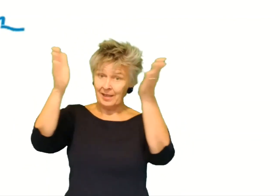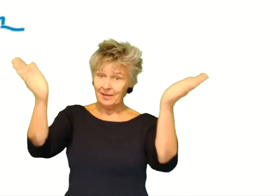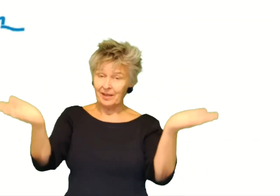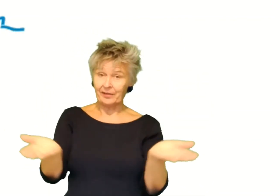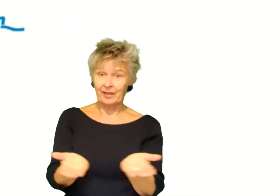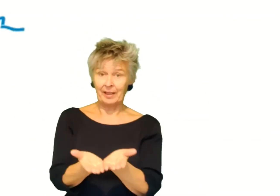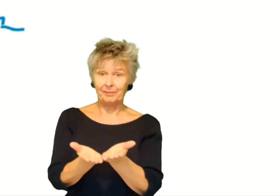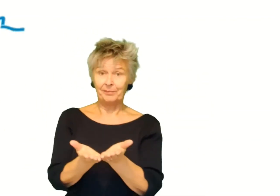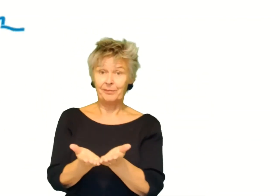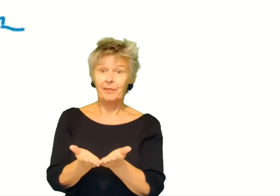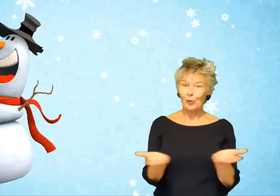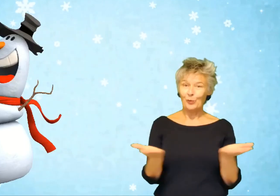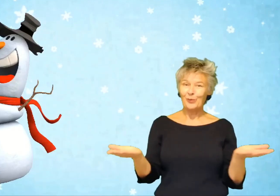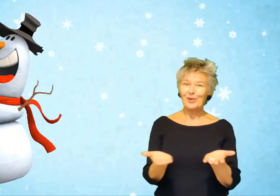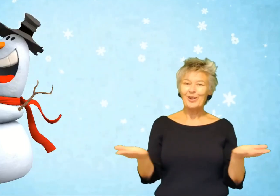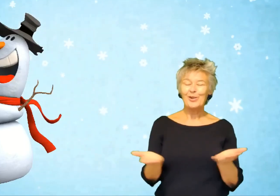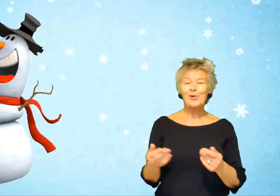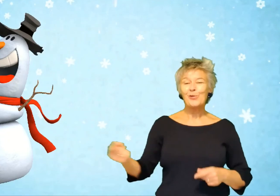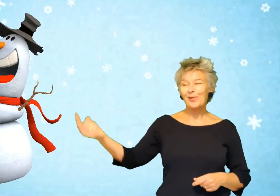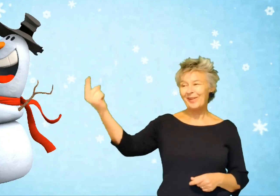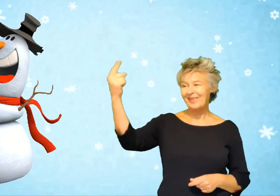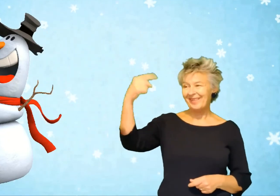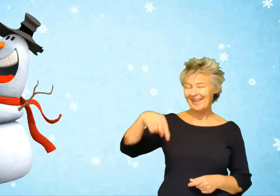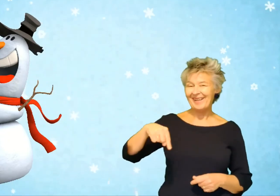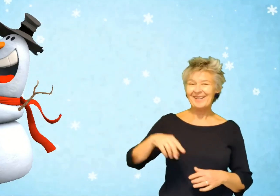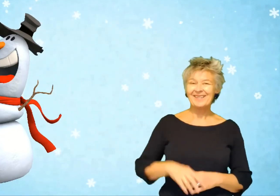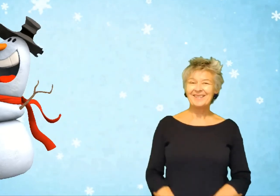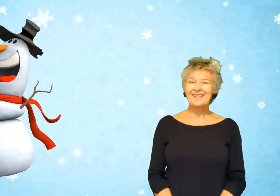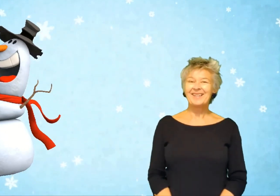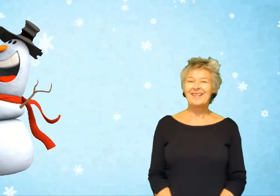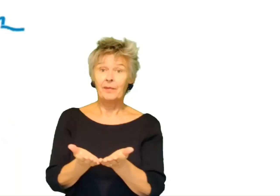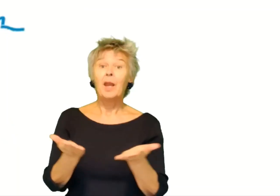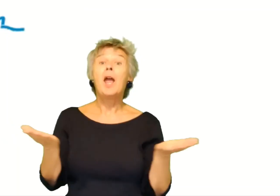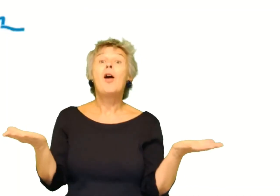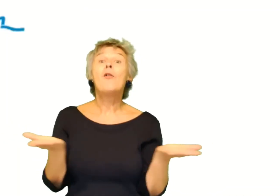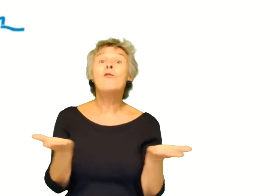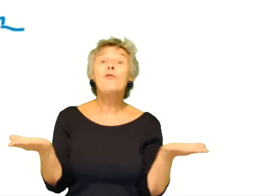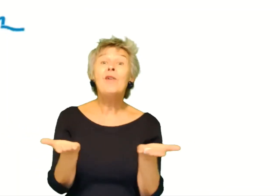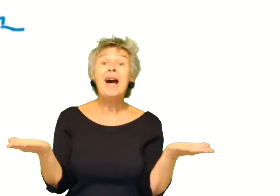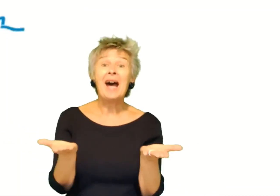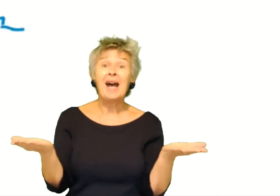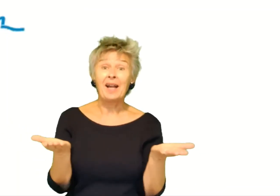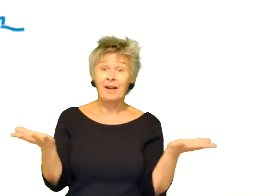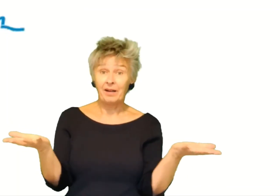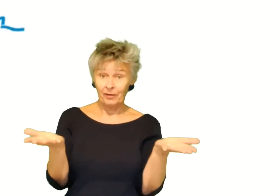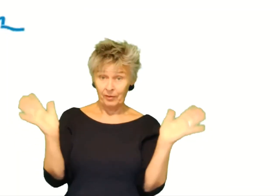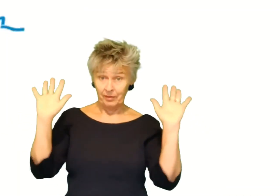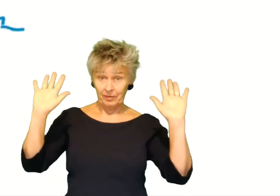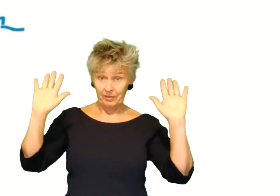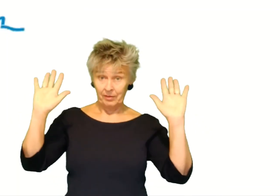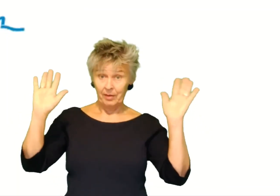Gelijk die erachteraan. Kom je vandaan? Waar?